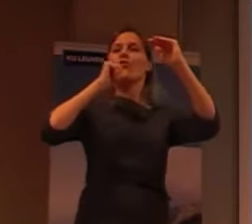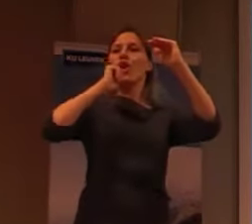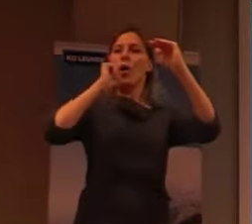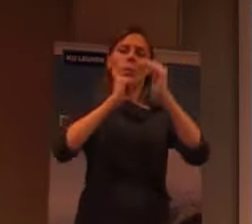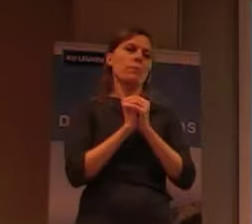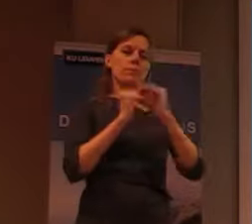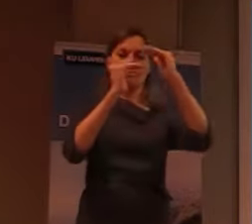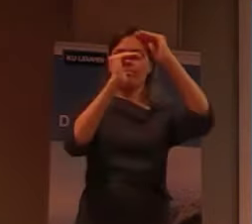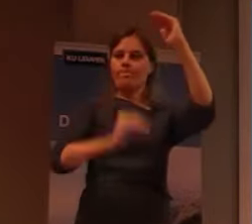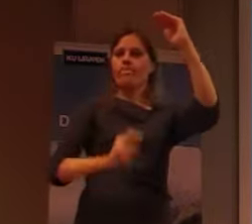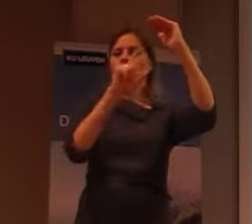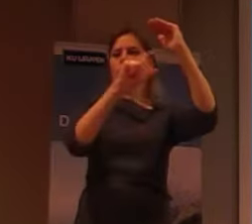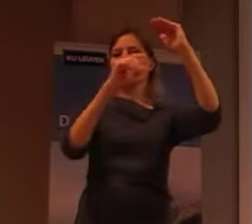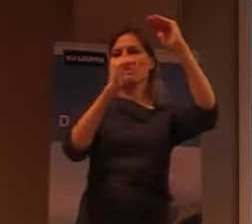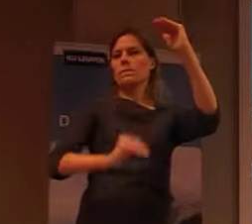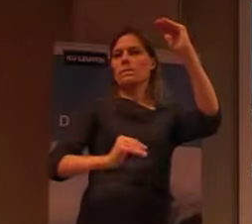eigenlijk geschiedenis.